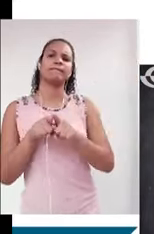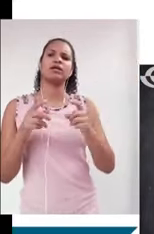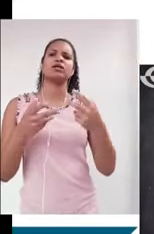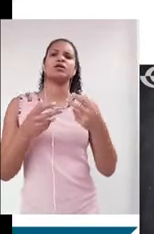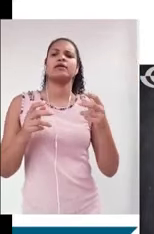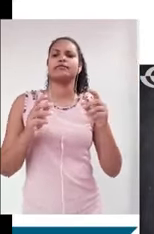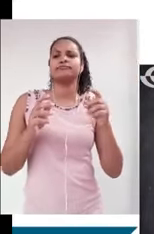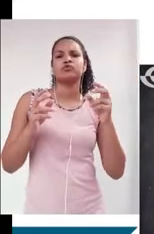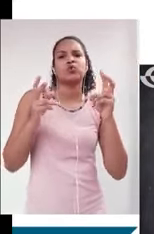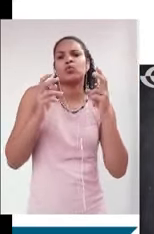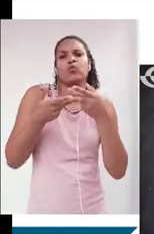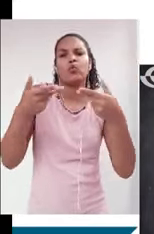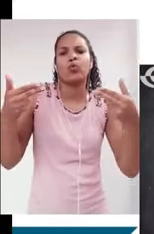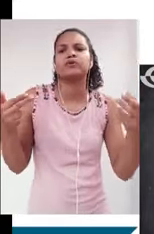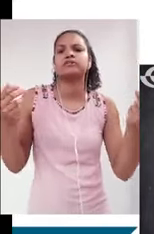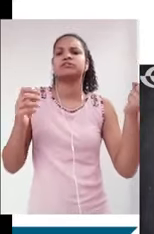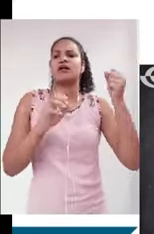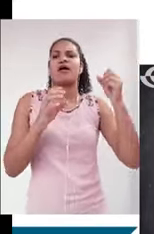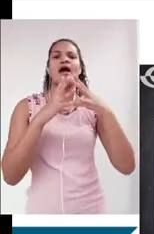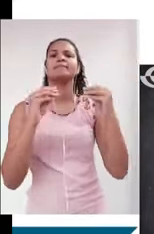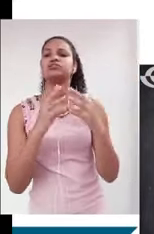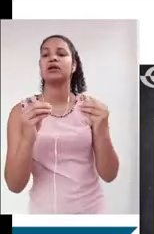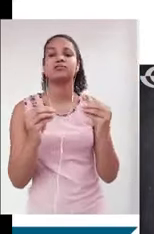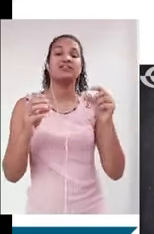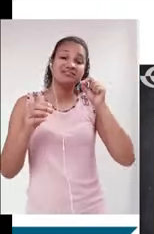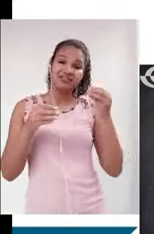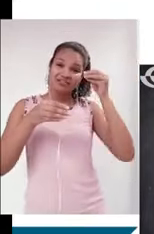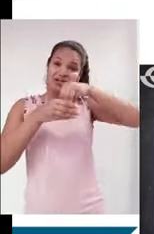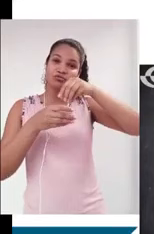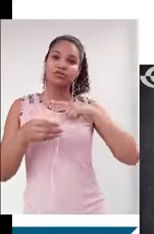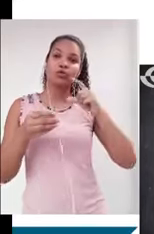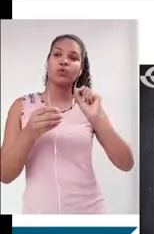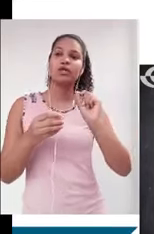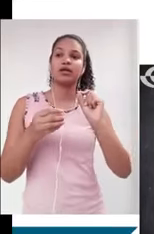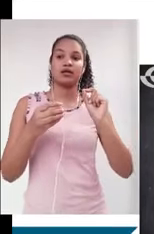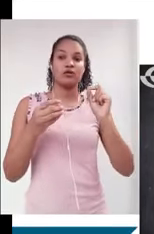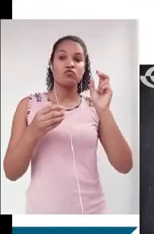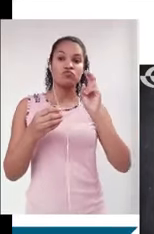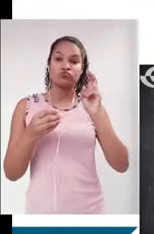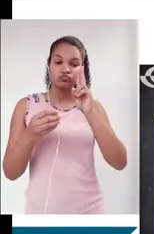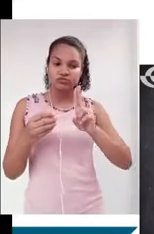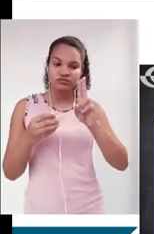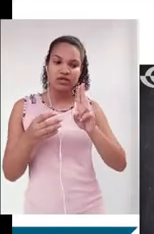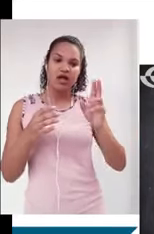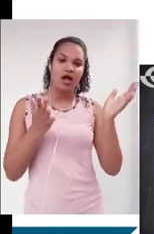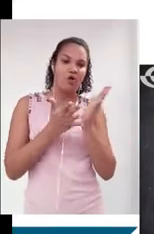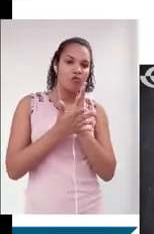eu comentei com vocês? Justamente nesses temas conotativos, são temas em que a abstração, a necessidade de isolar algumas partes